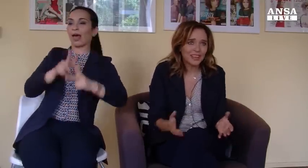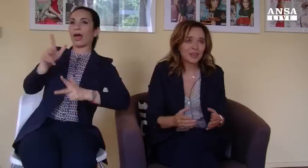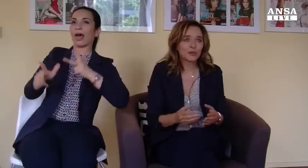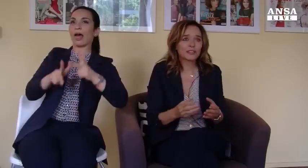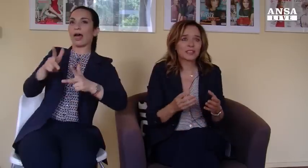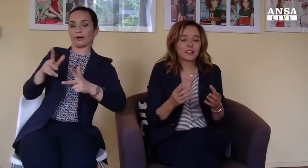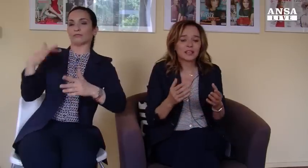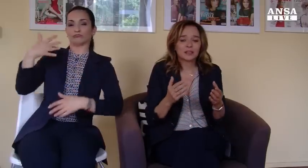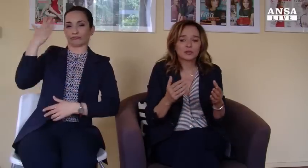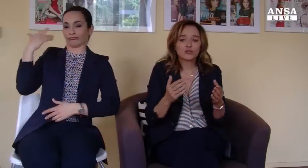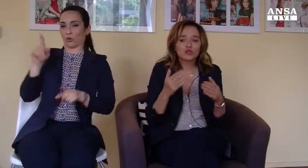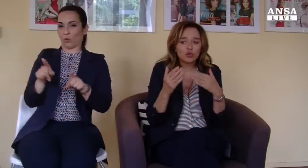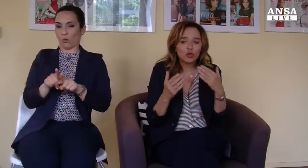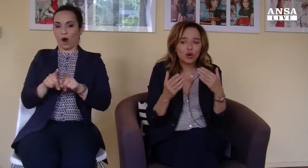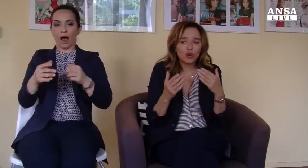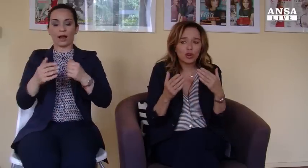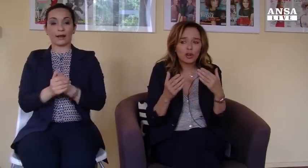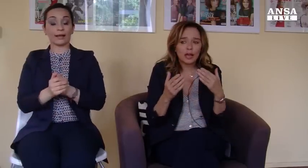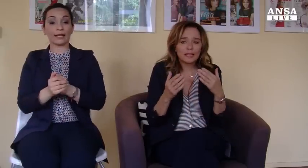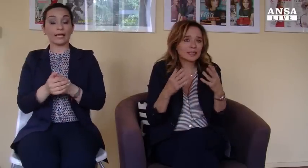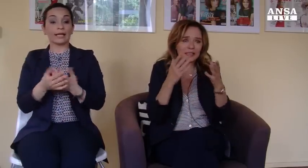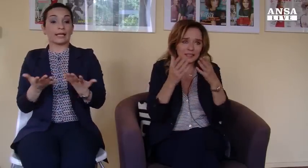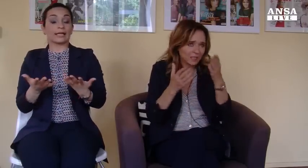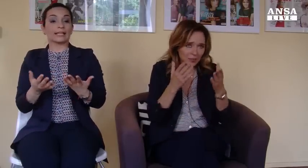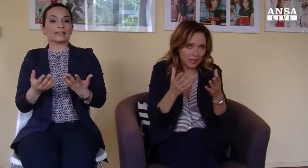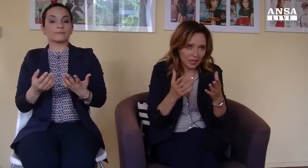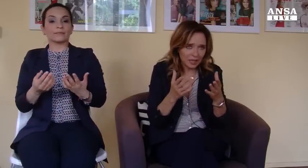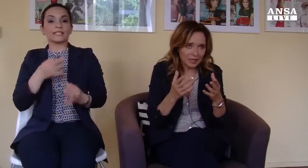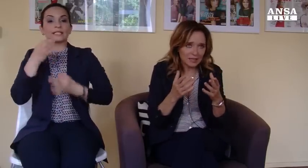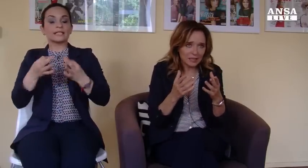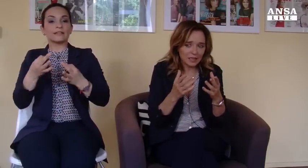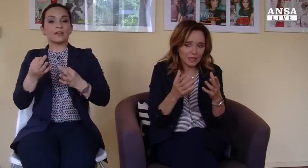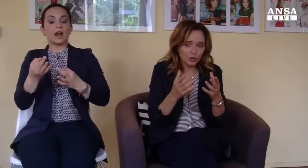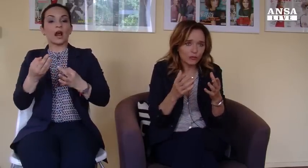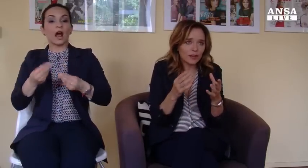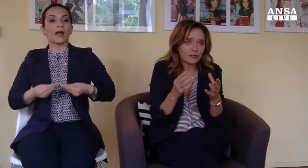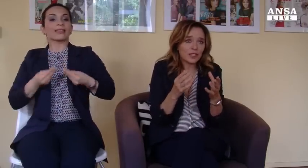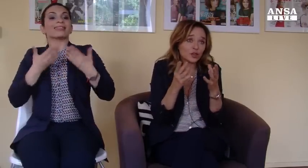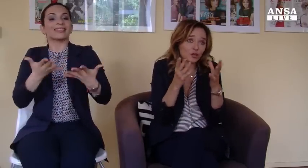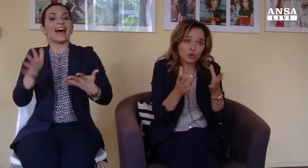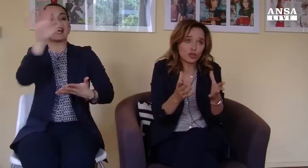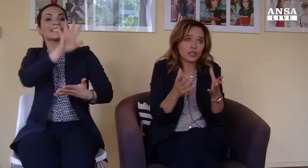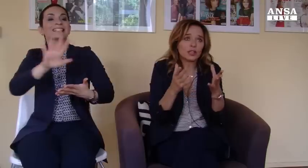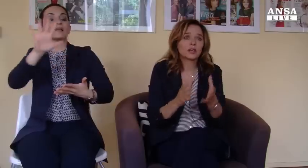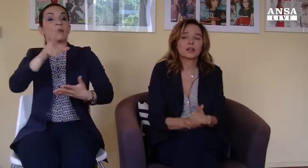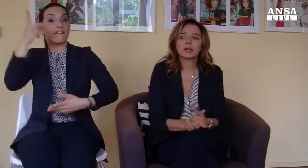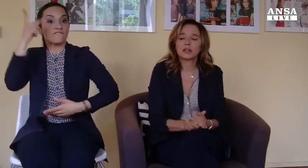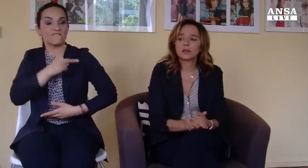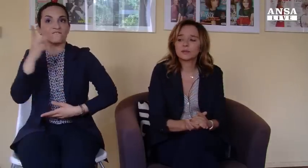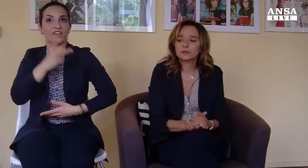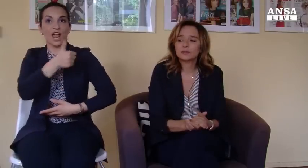E quindi non solo essere credibile e non fare veri errori,